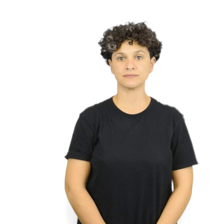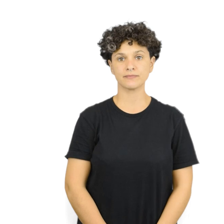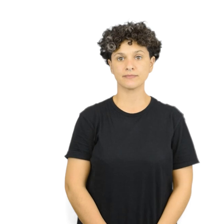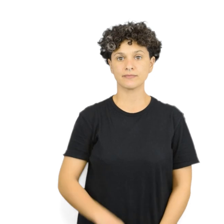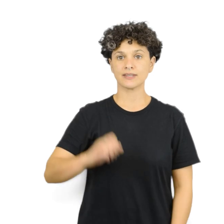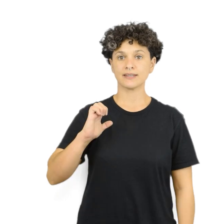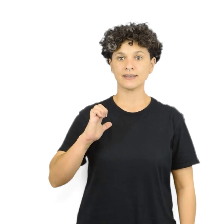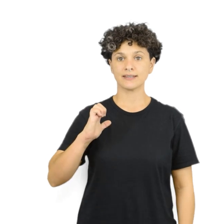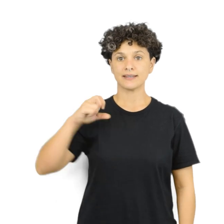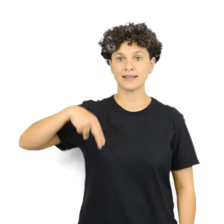Enlace de hidrógeno